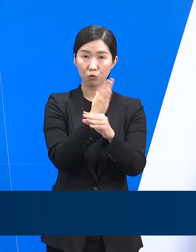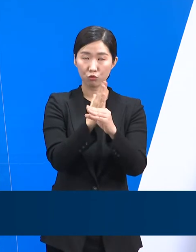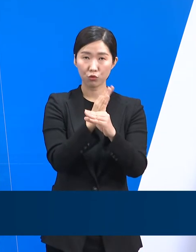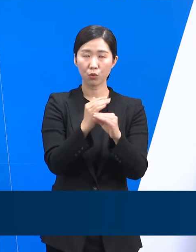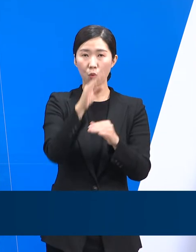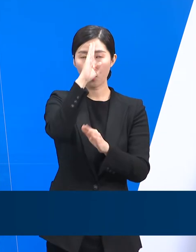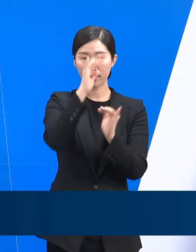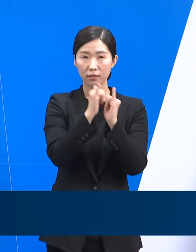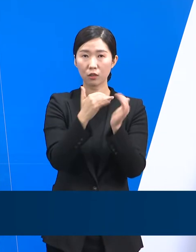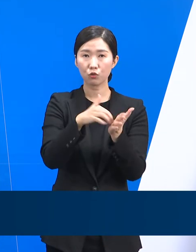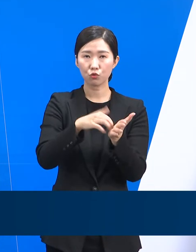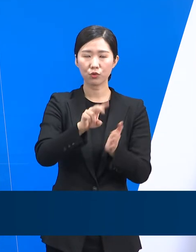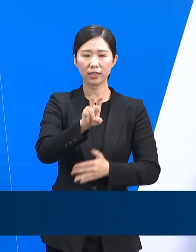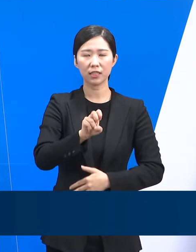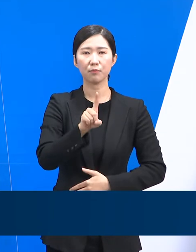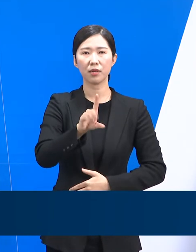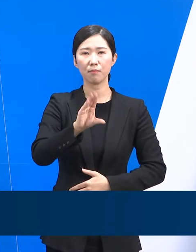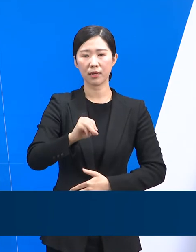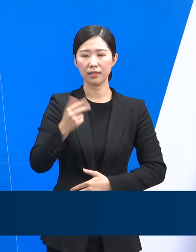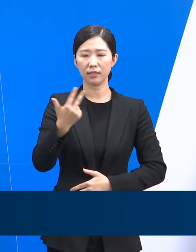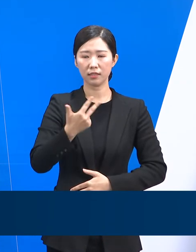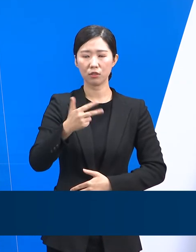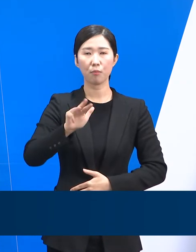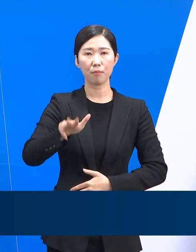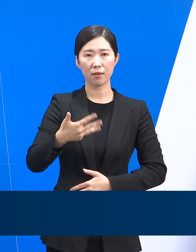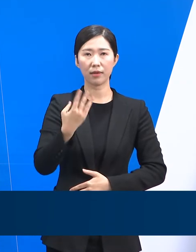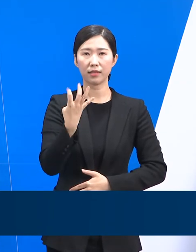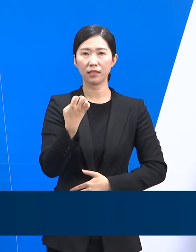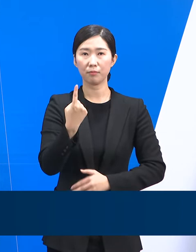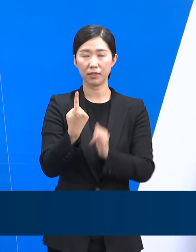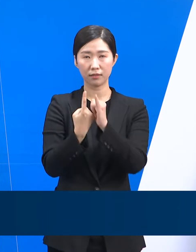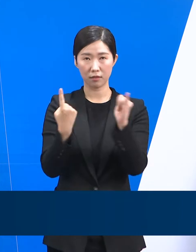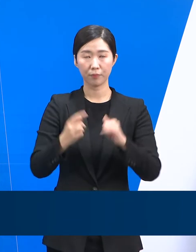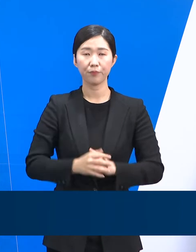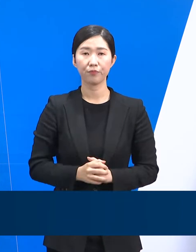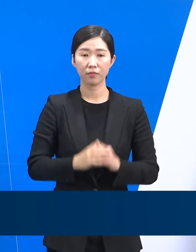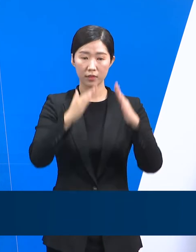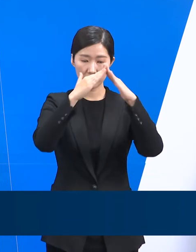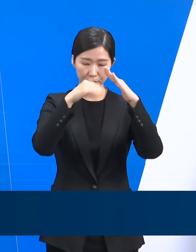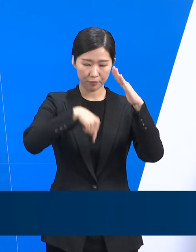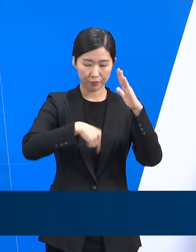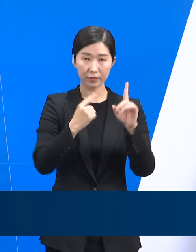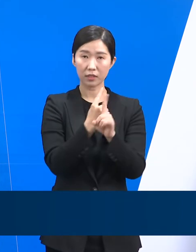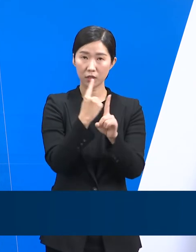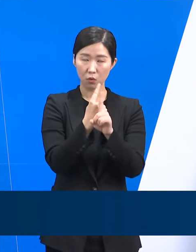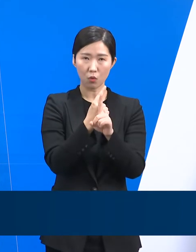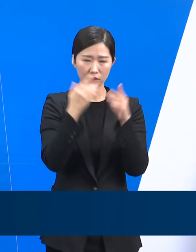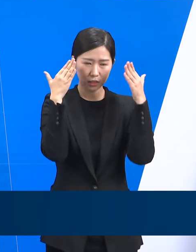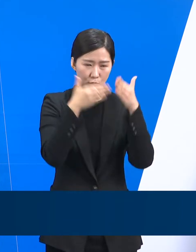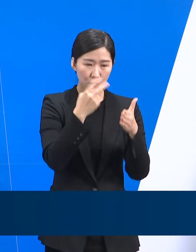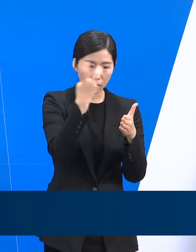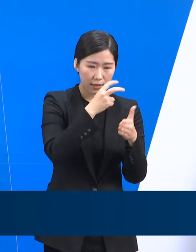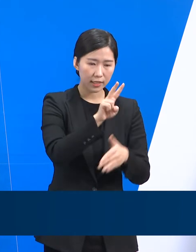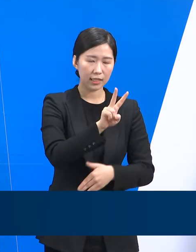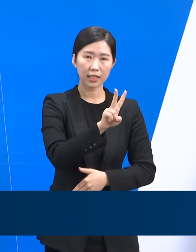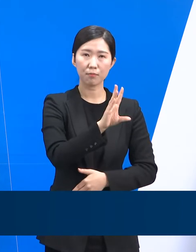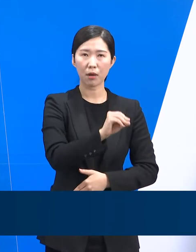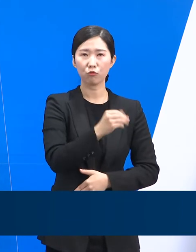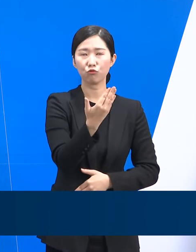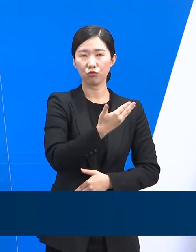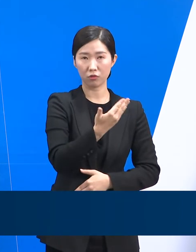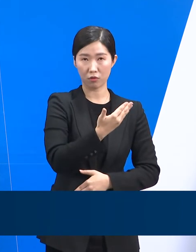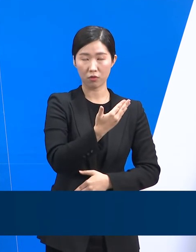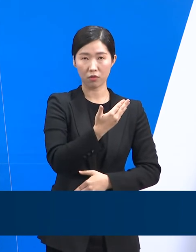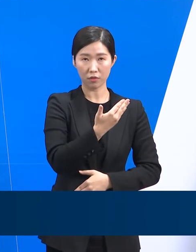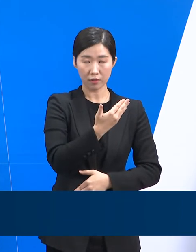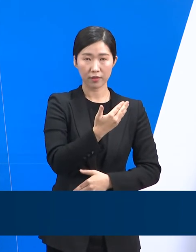7,846명입니다. 재택치료 대상자 중 총 집중관리군은 2만 9,291명으로